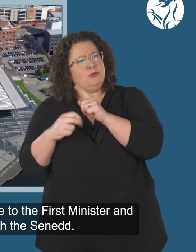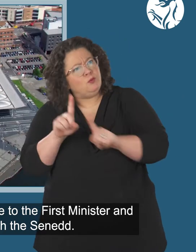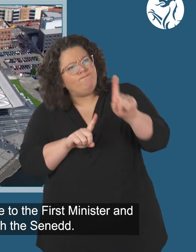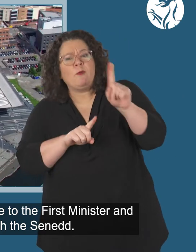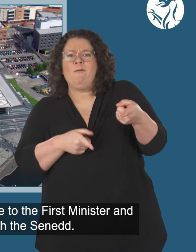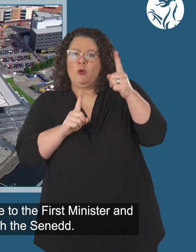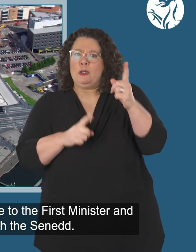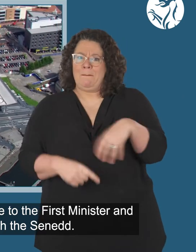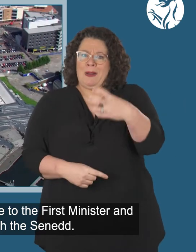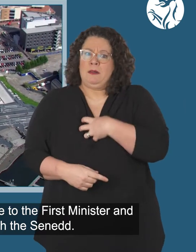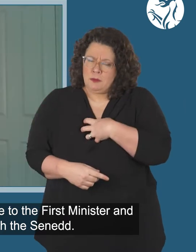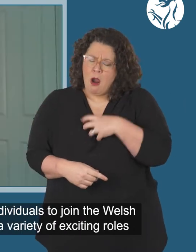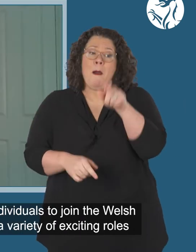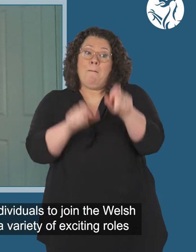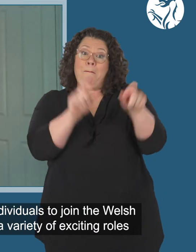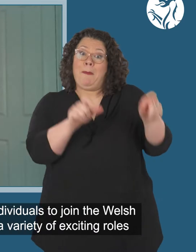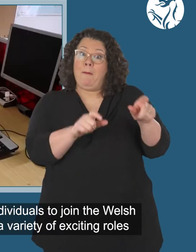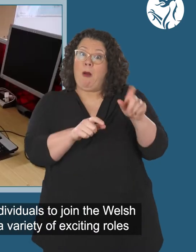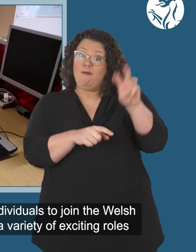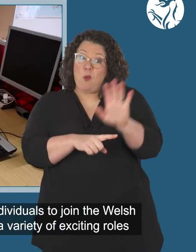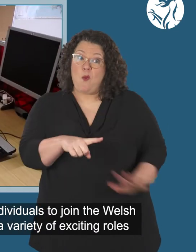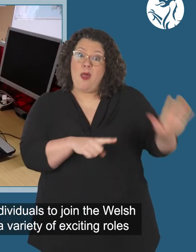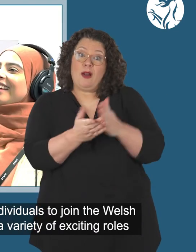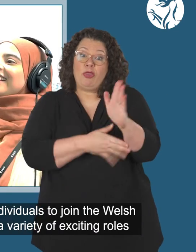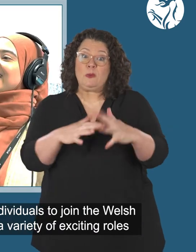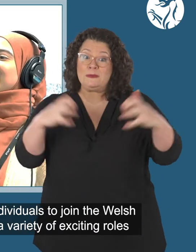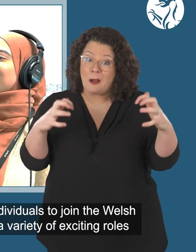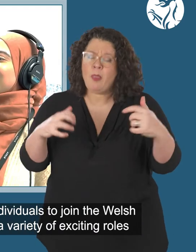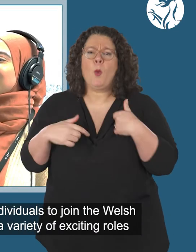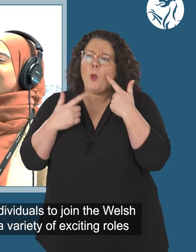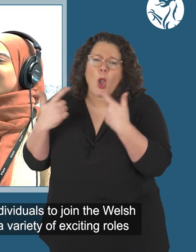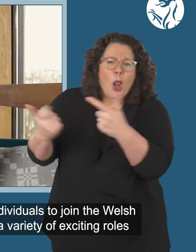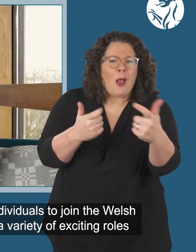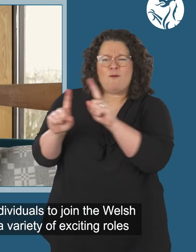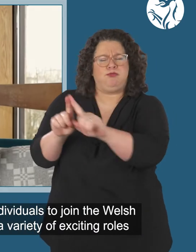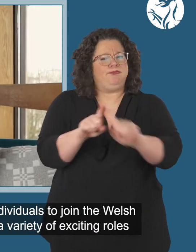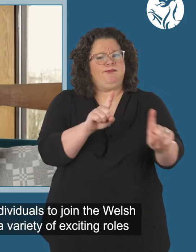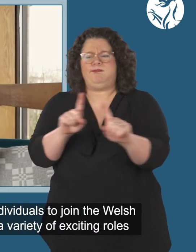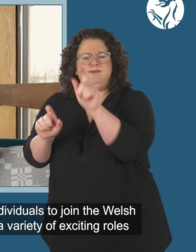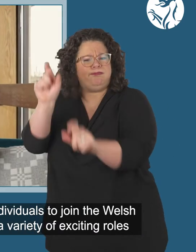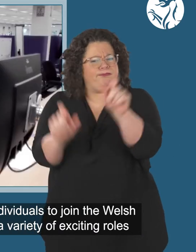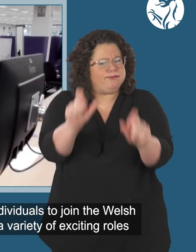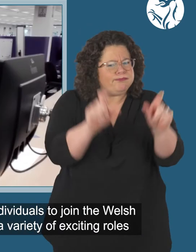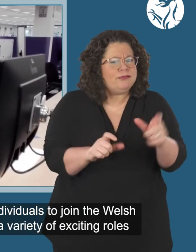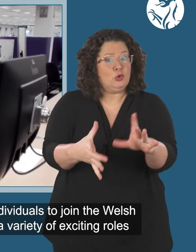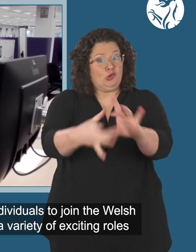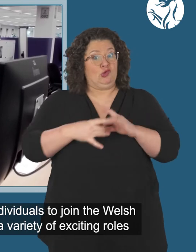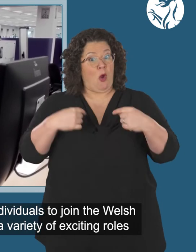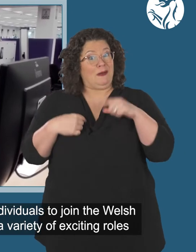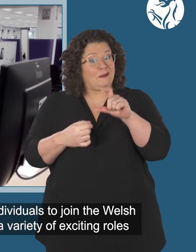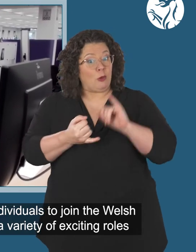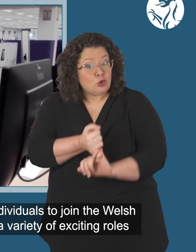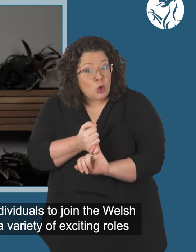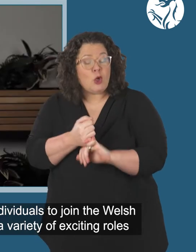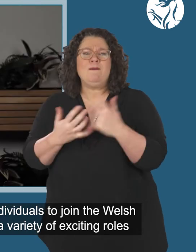Cymru troi'r Senedd. We're looking for a diverse range of individuals to join the Welsh Civil Service, who are keen to work in a variety